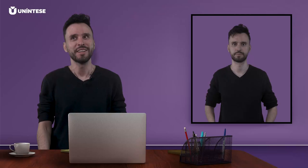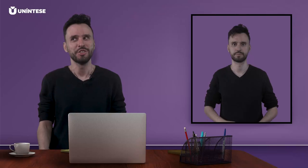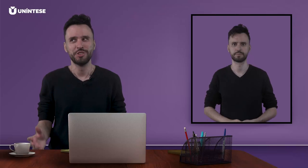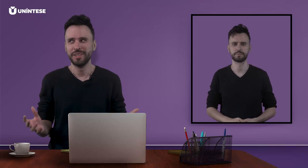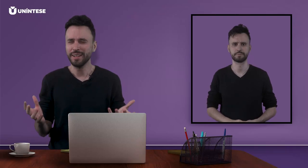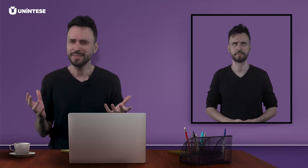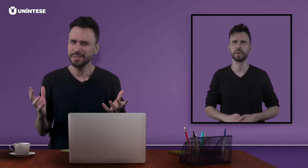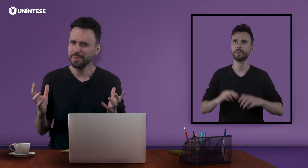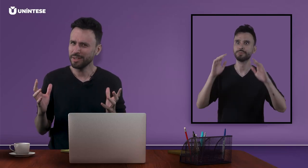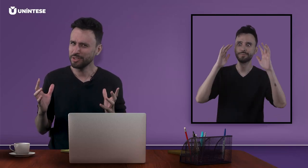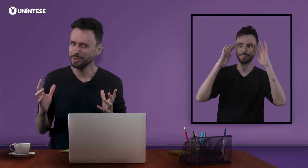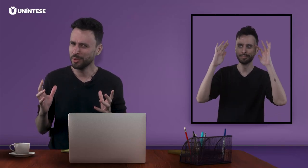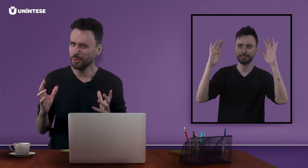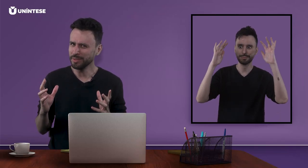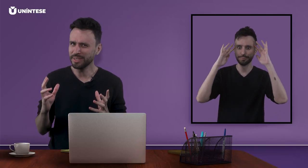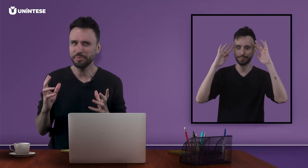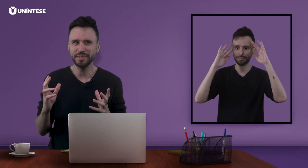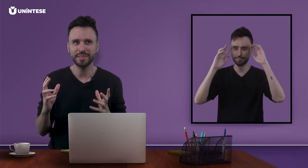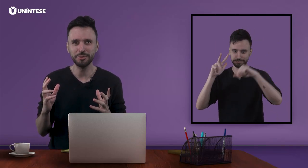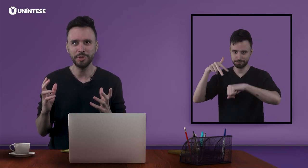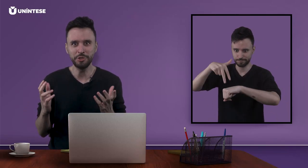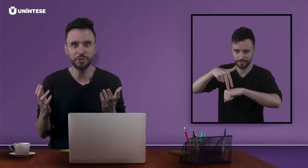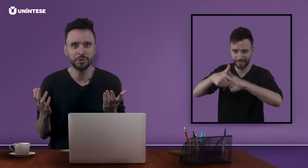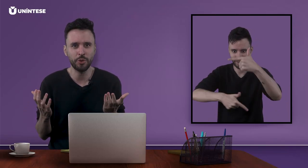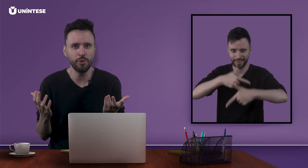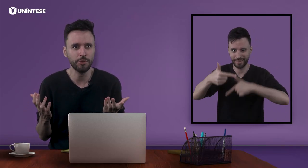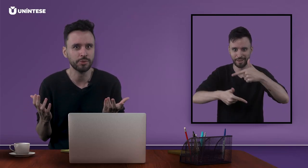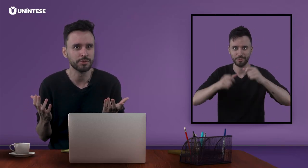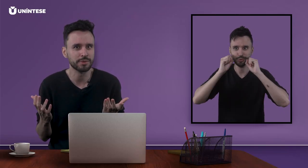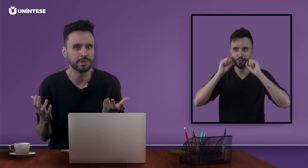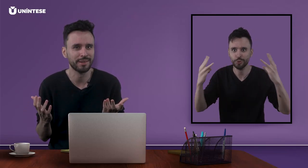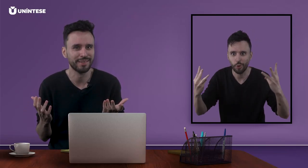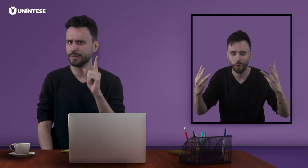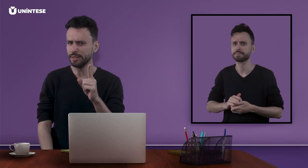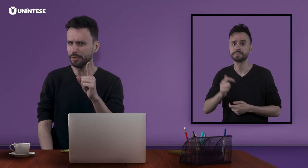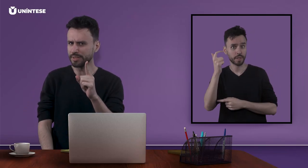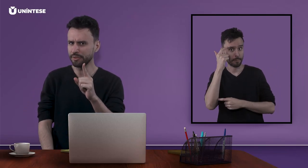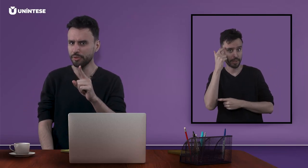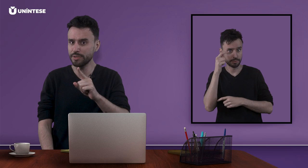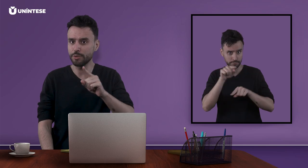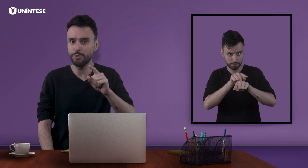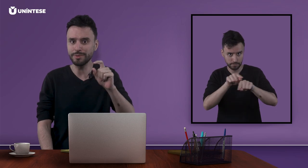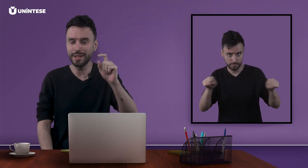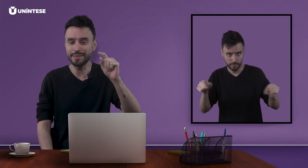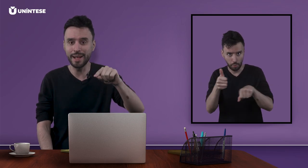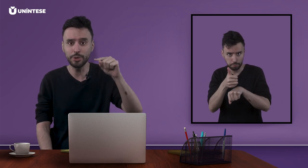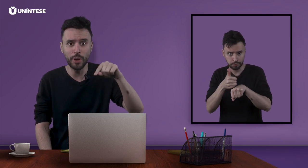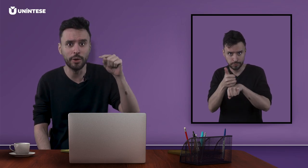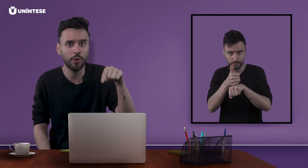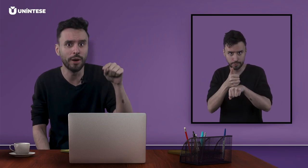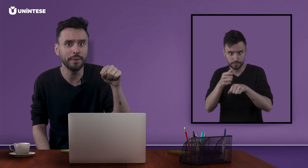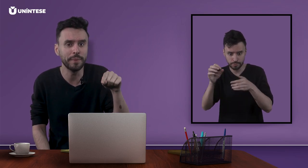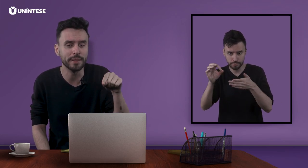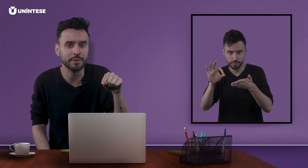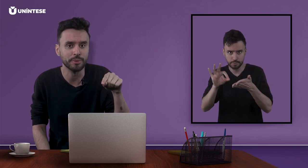Já se imaginou interpretando em shows? Se você fosse contratado agora mesmo,